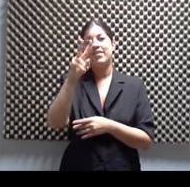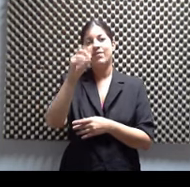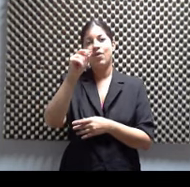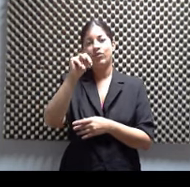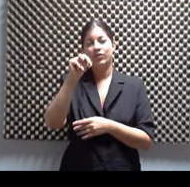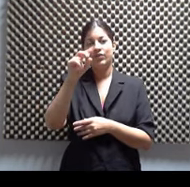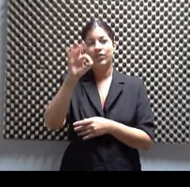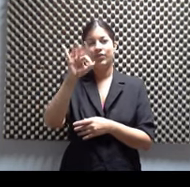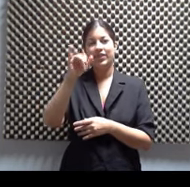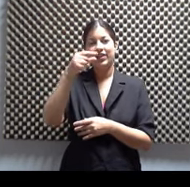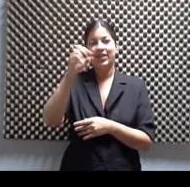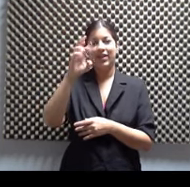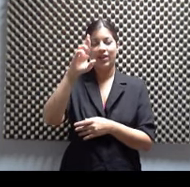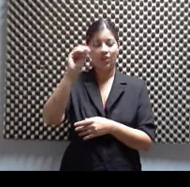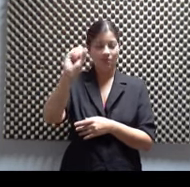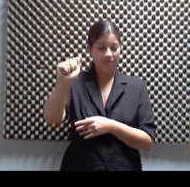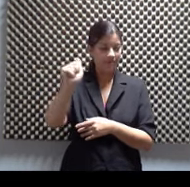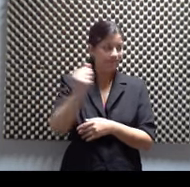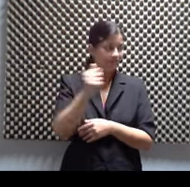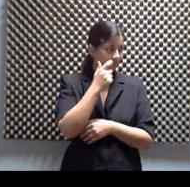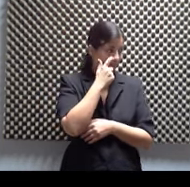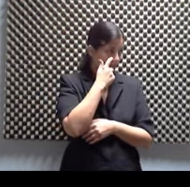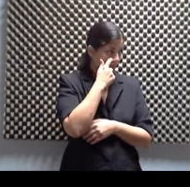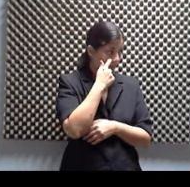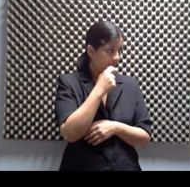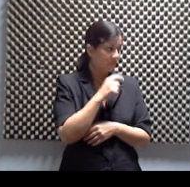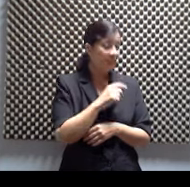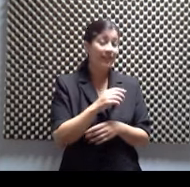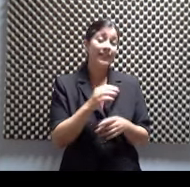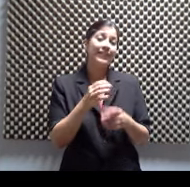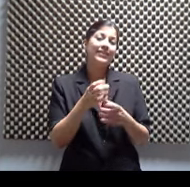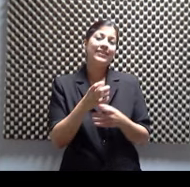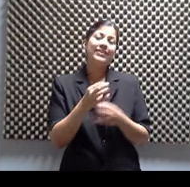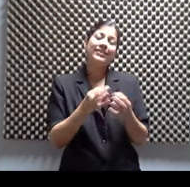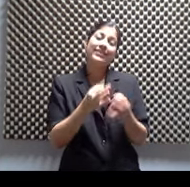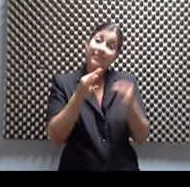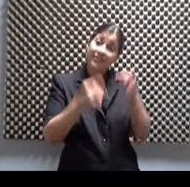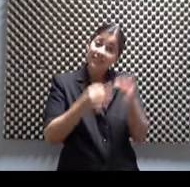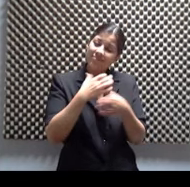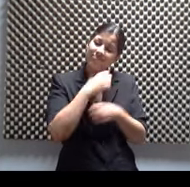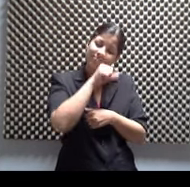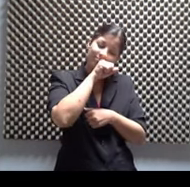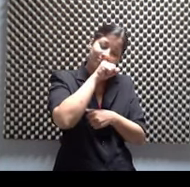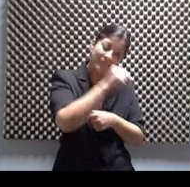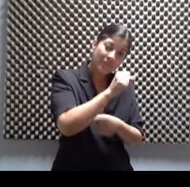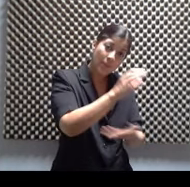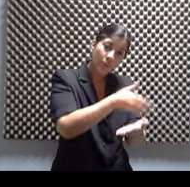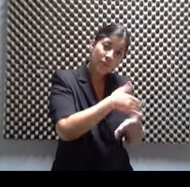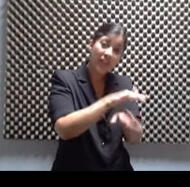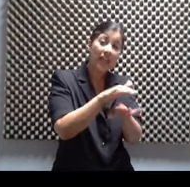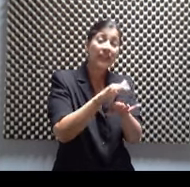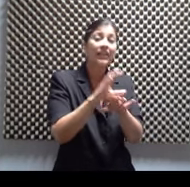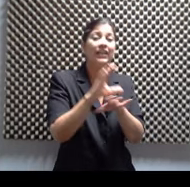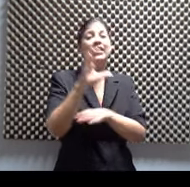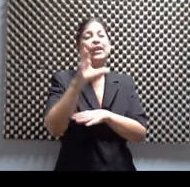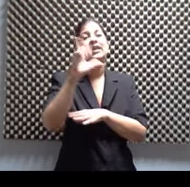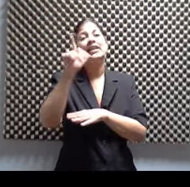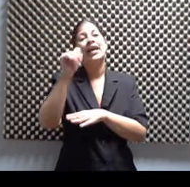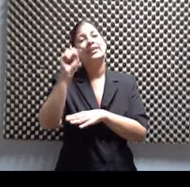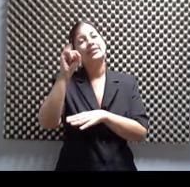Jorge Flynn. Los amantes de la música clásica tienen aquí uno de los mejores discos grabados en Puerto Rico, por lo menos en lo